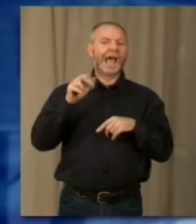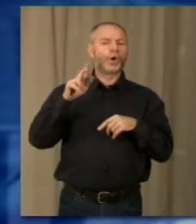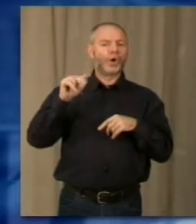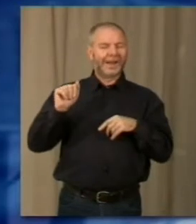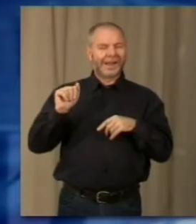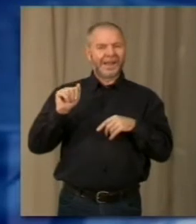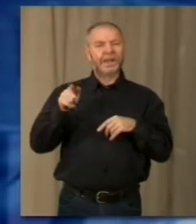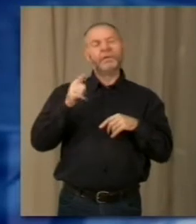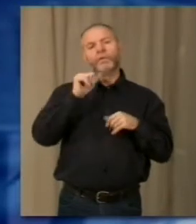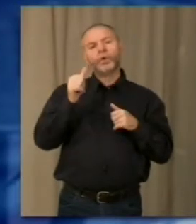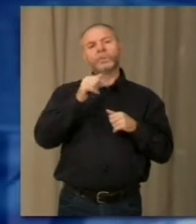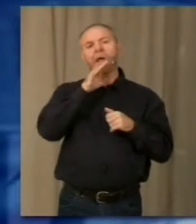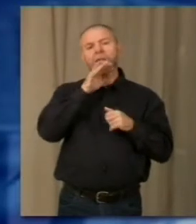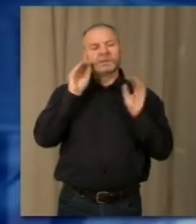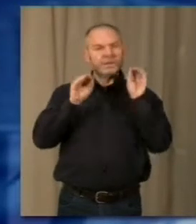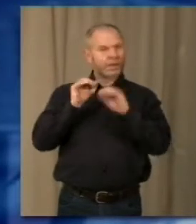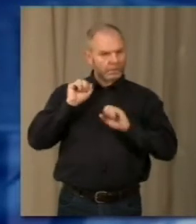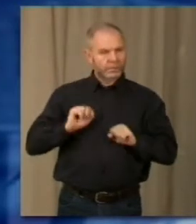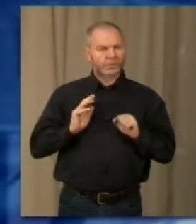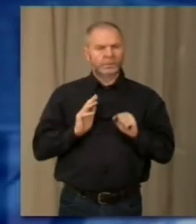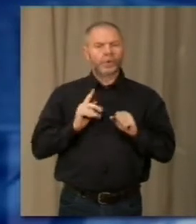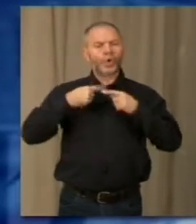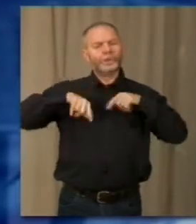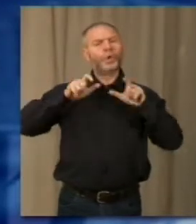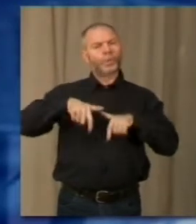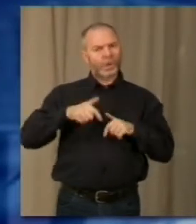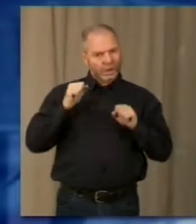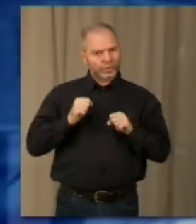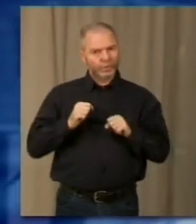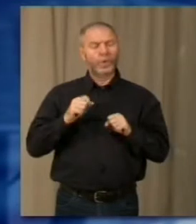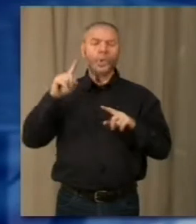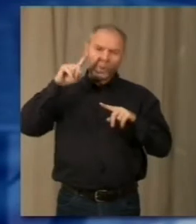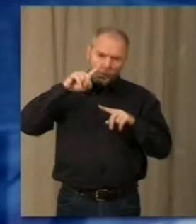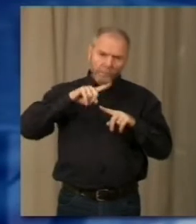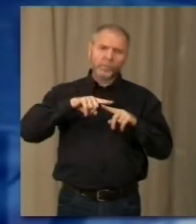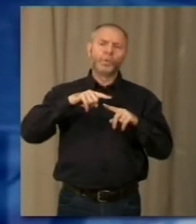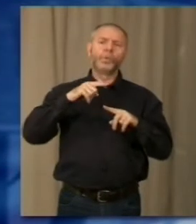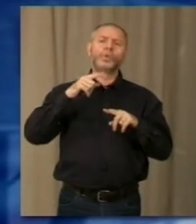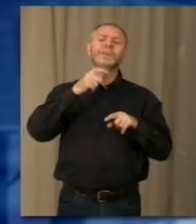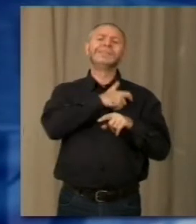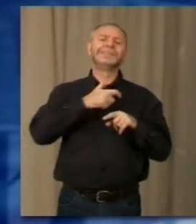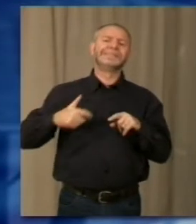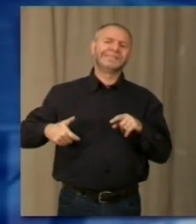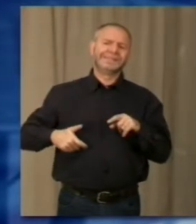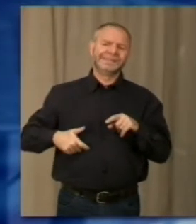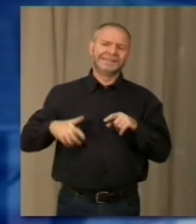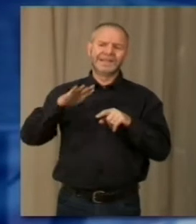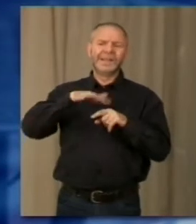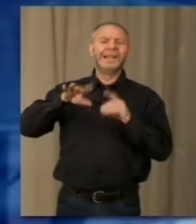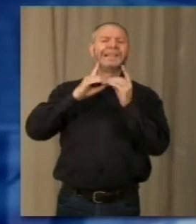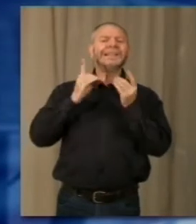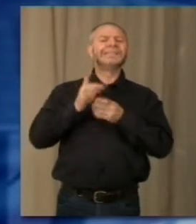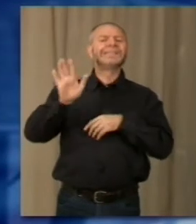Dopo il Consiglio Comunale di Arona, che si è espresso all'unanimità, c'è anche il sostegno della richiesta da parte dei sindaci del distretto di